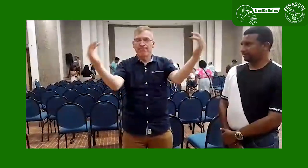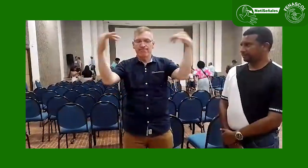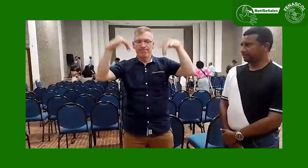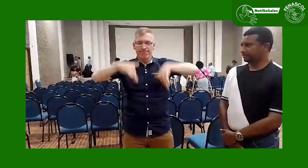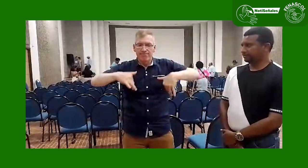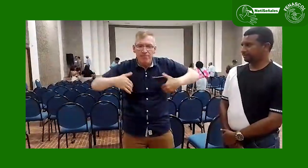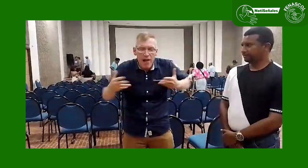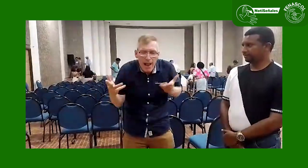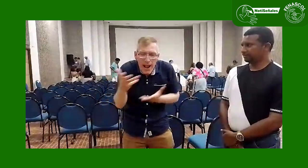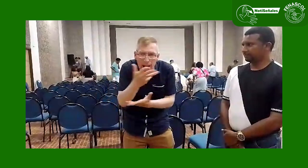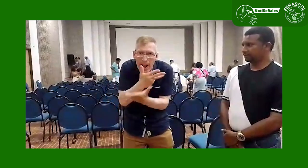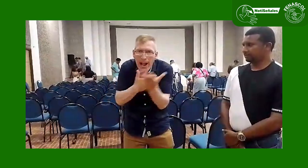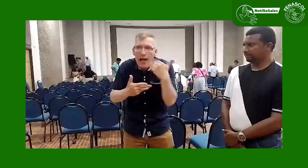participación de ministerios.